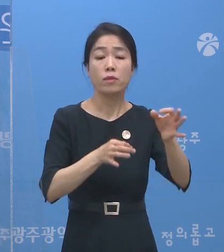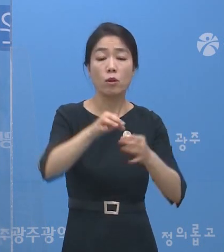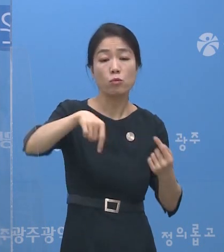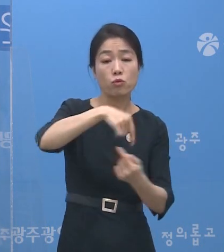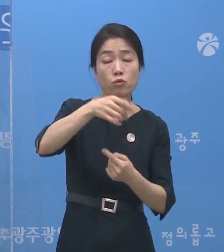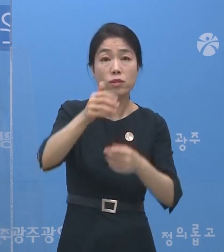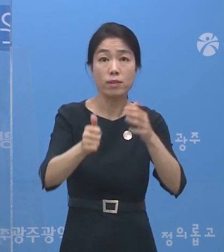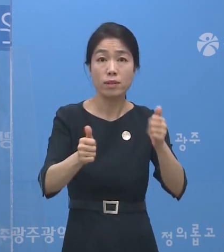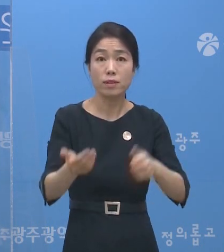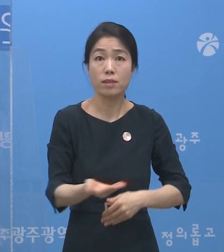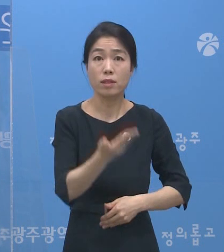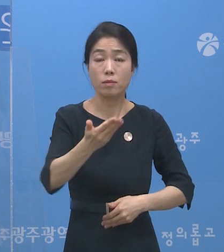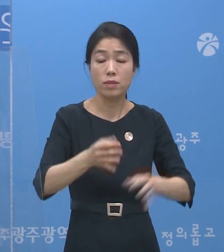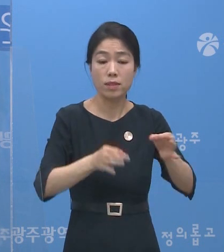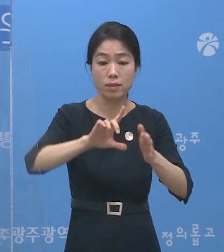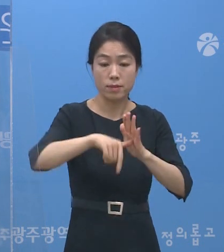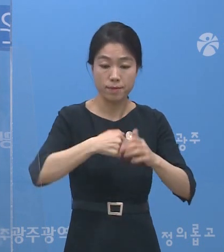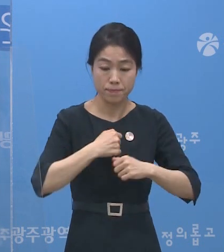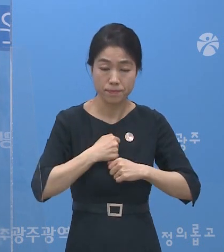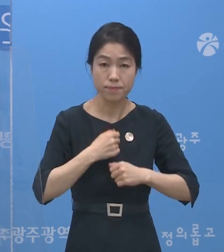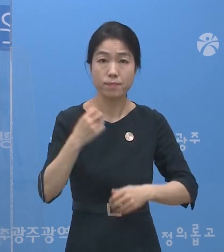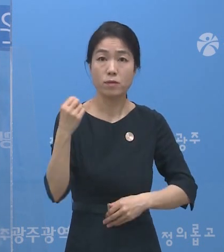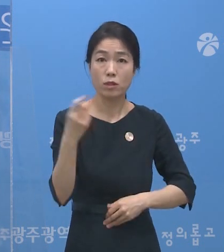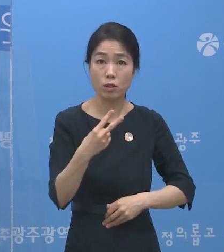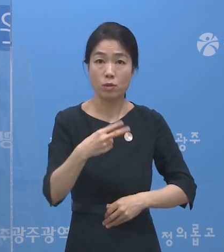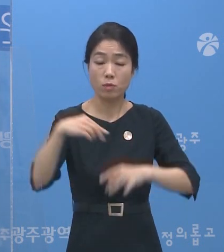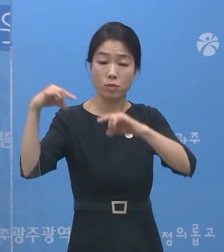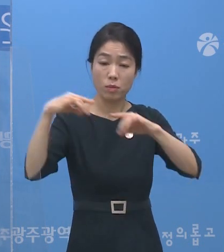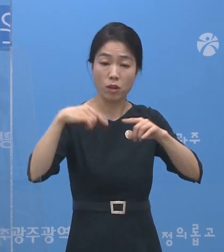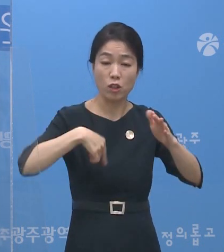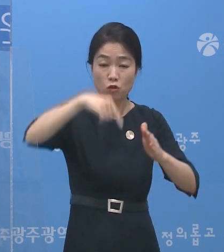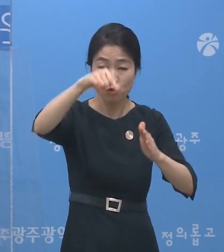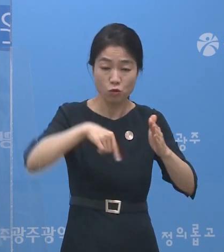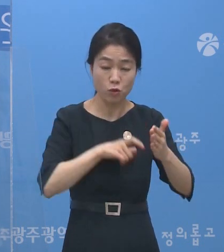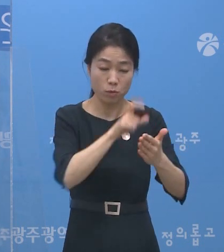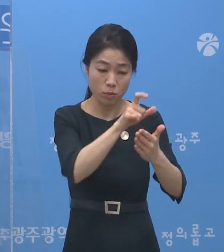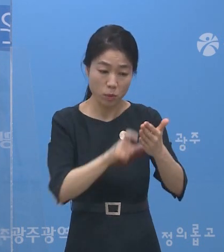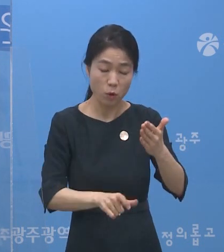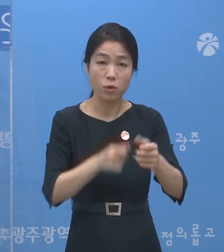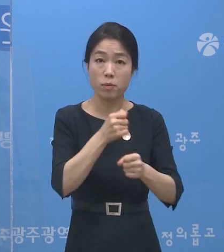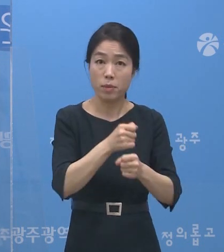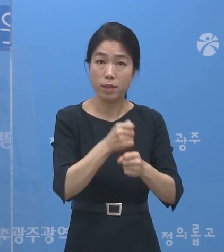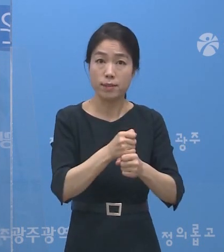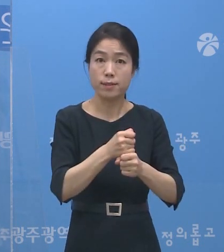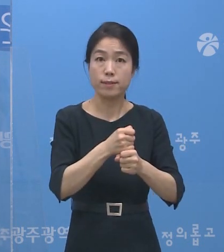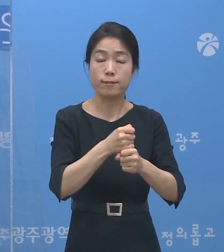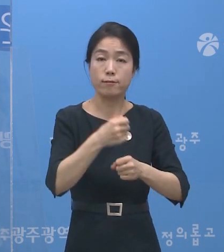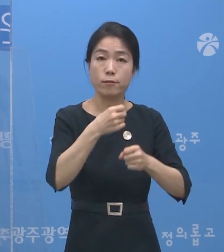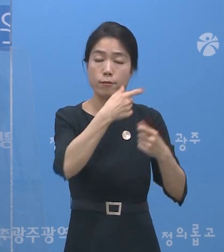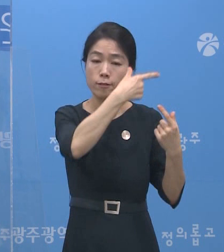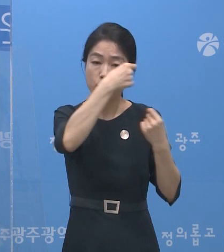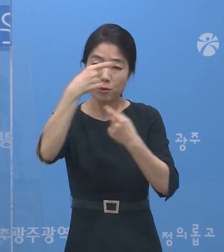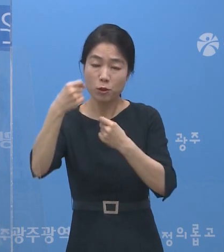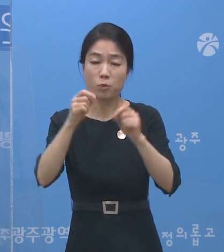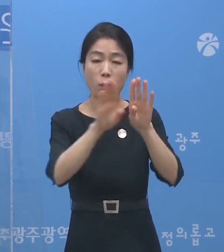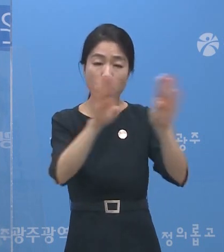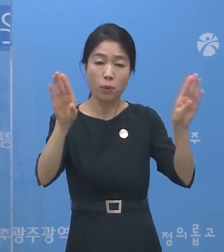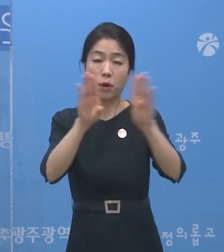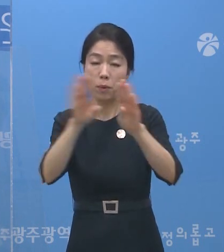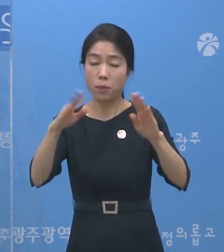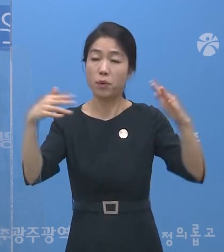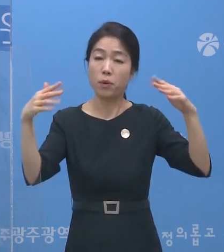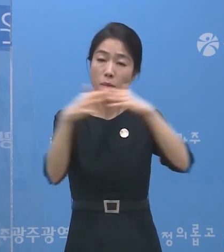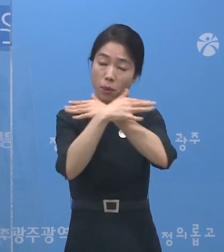운영자들은 영업시간 준수 및 전자출입명부 작성, 주기적 소독 및 환기 조치 등